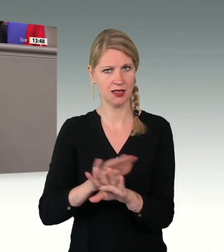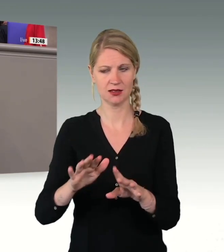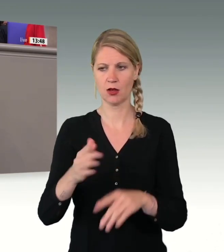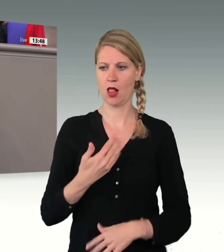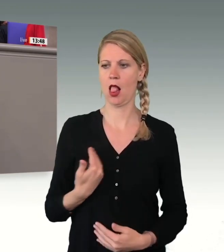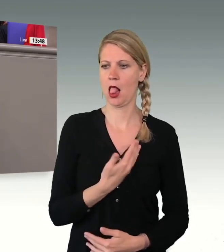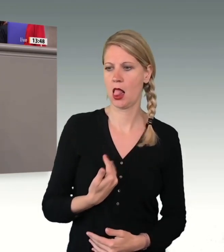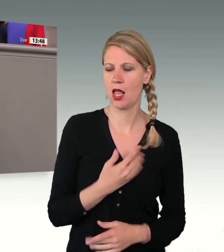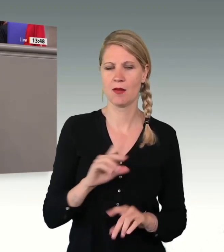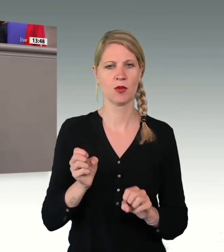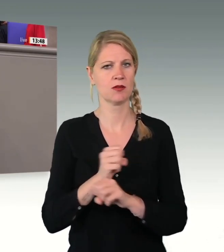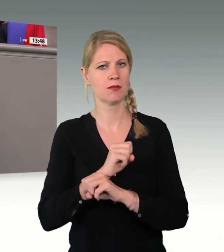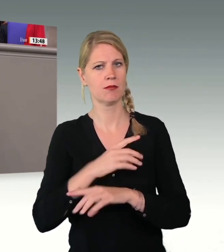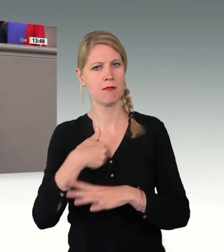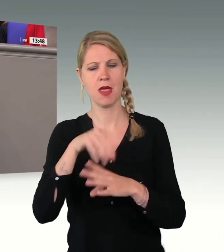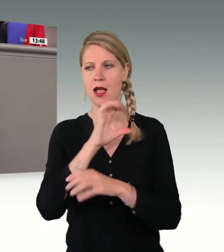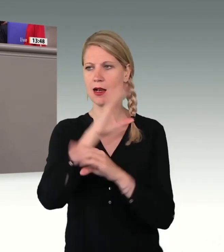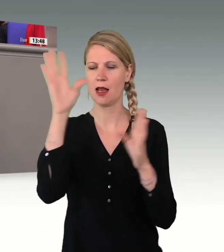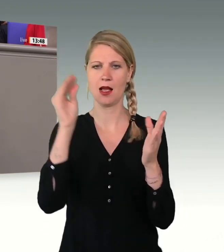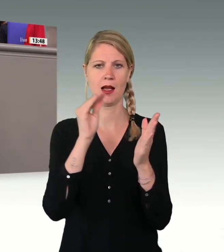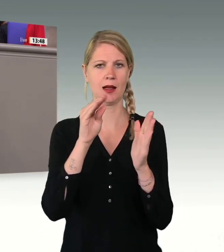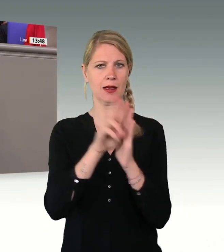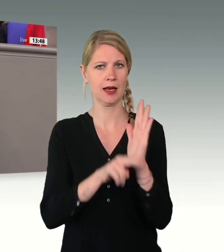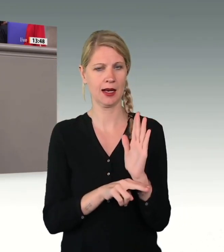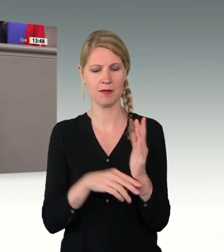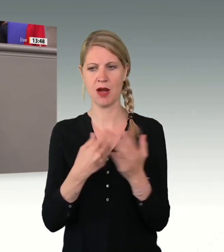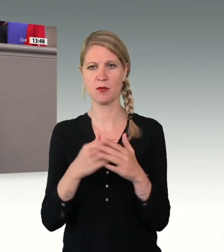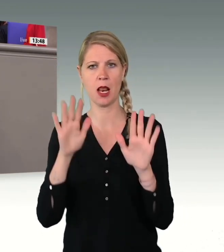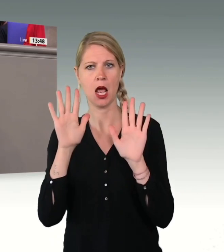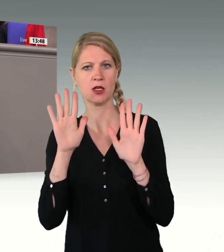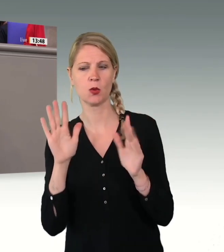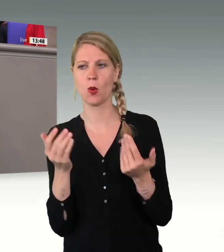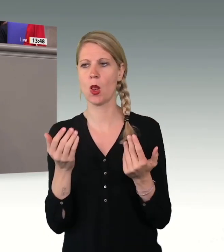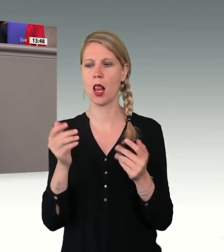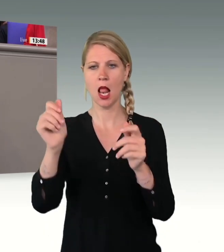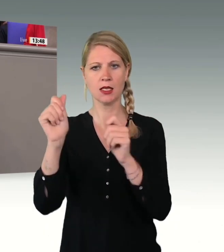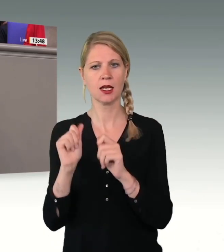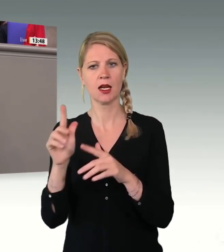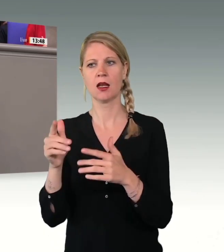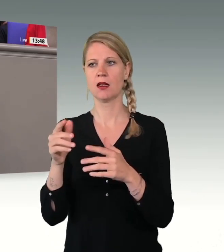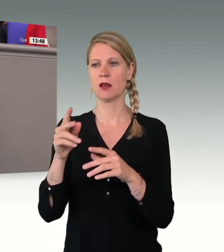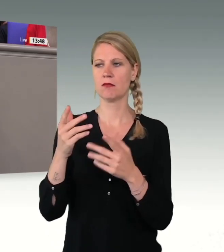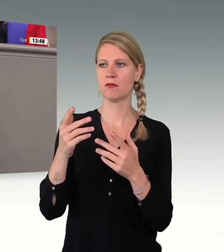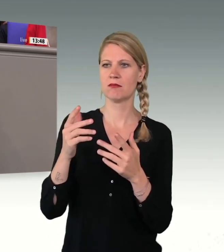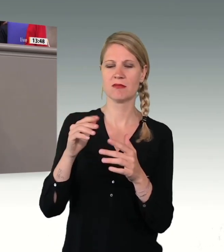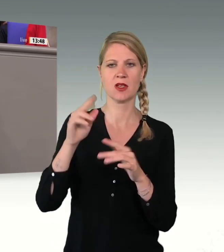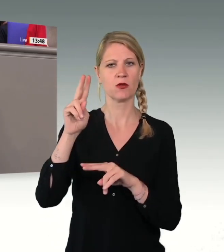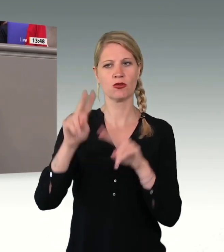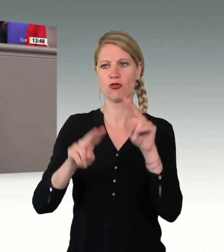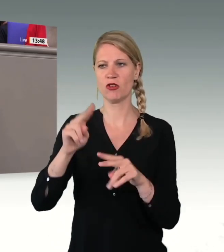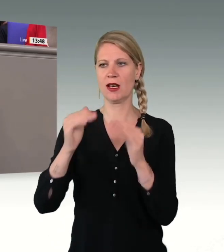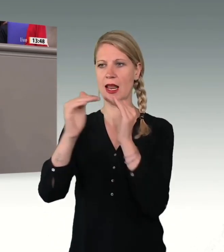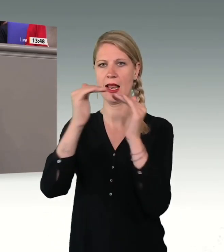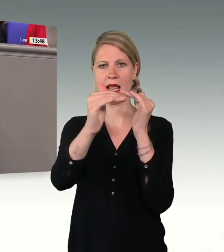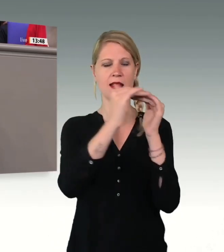beseitigt werden, wie Asylanträge von Antragstellern für Länder zu entscheiden sind.